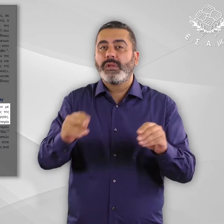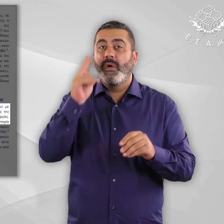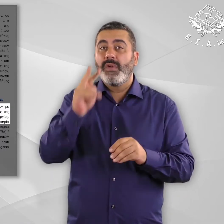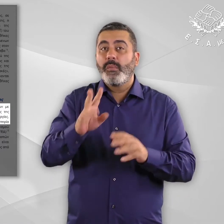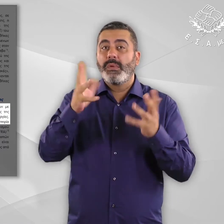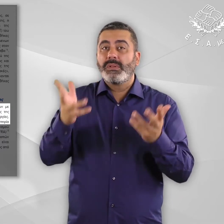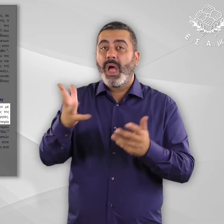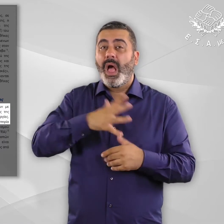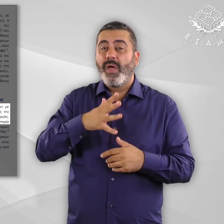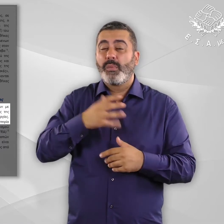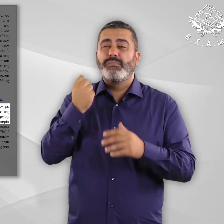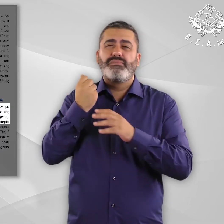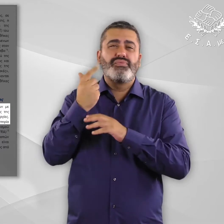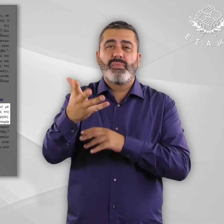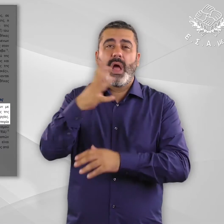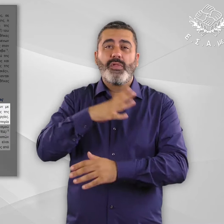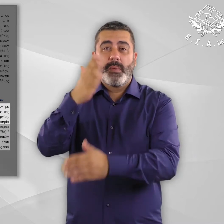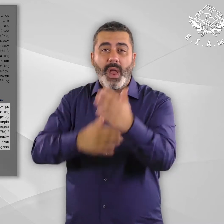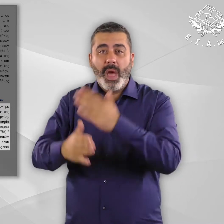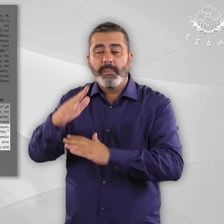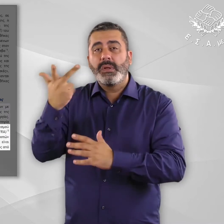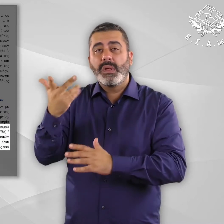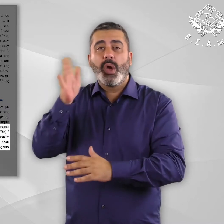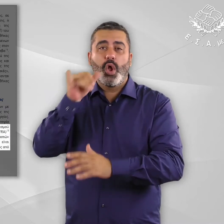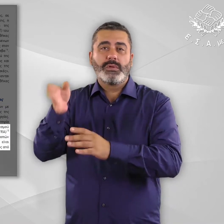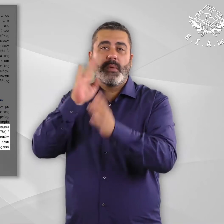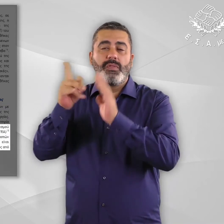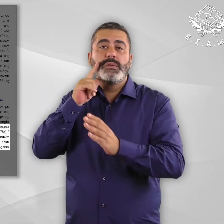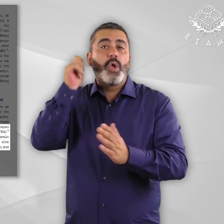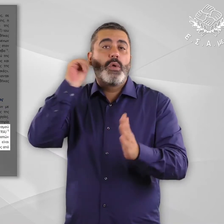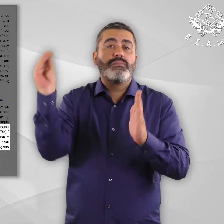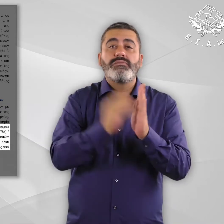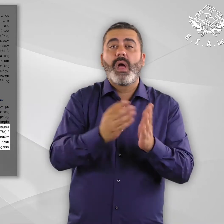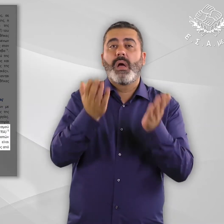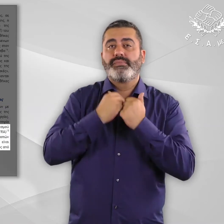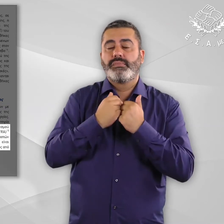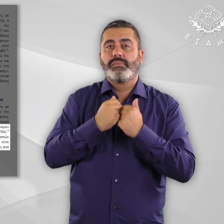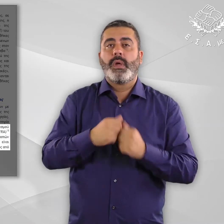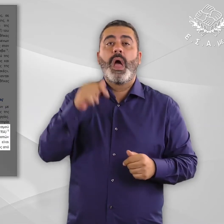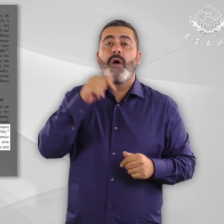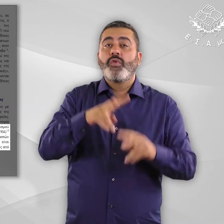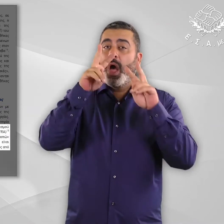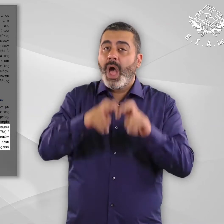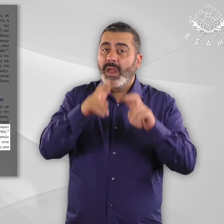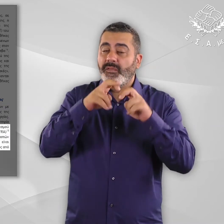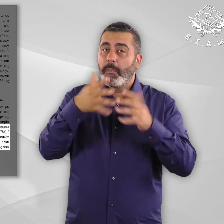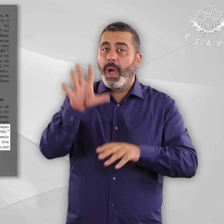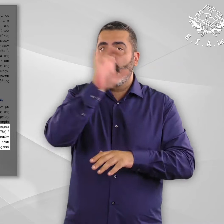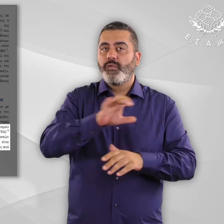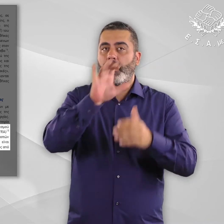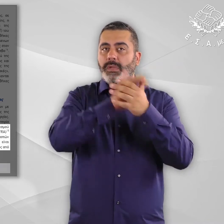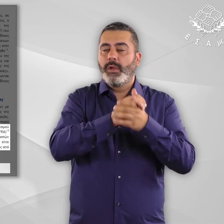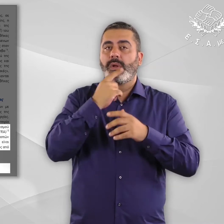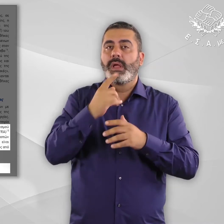με αναπηρία και χρόνιες παθήσεις να μην ταυτοποιείται. Έρευνα του Οργανισμού Θεμελιωδών Δικαιωμάτων της Ευρωπαϊκής Ένωσης